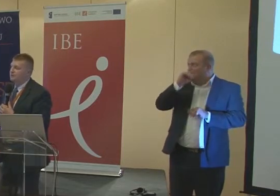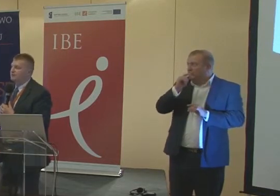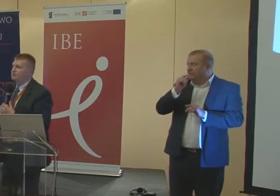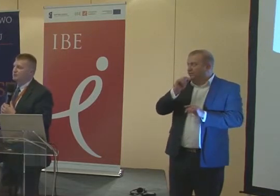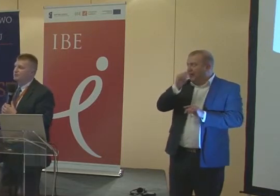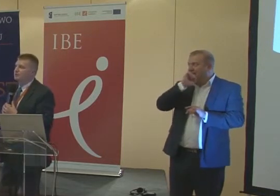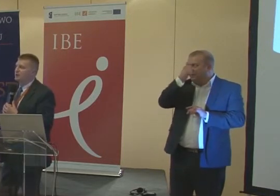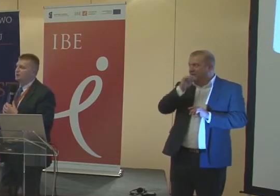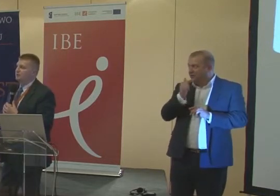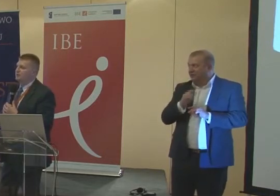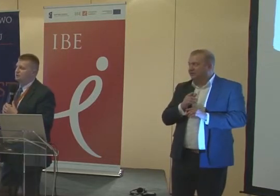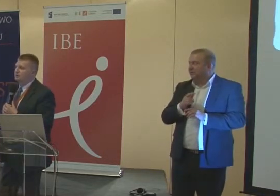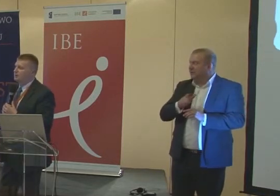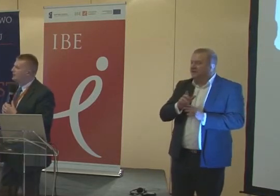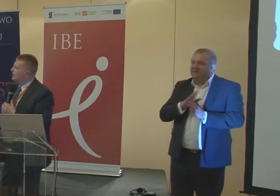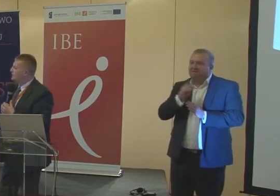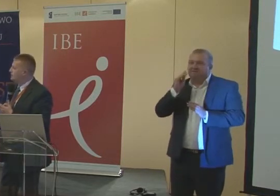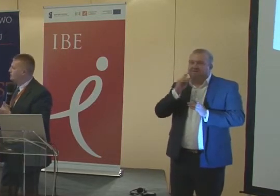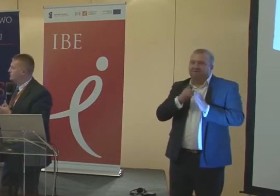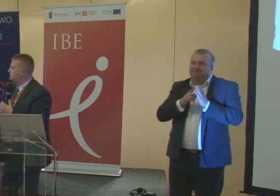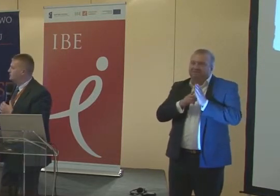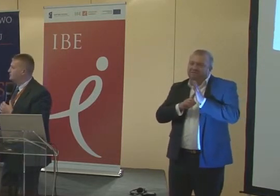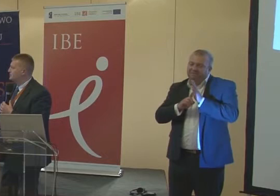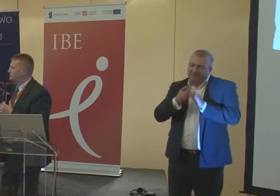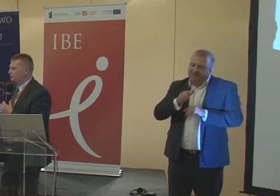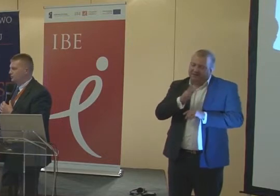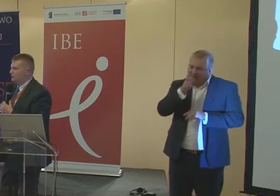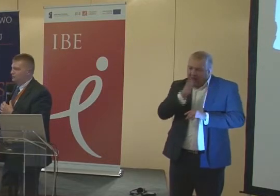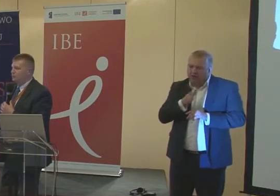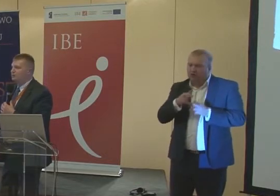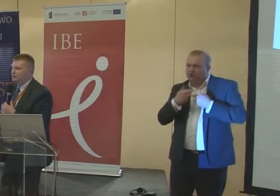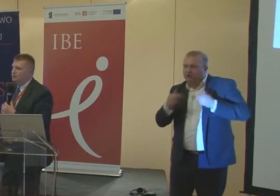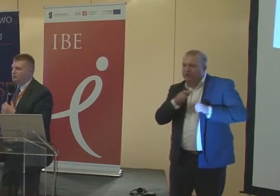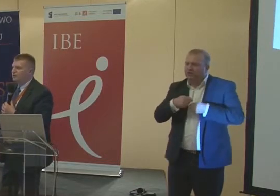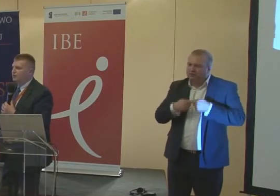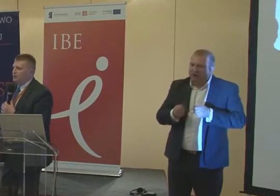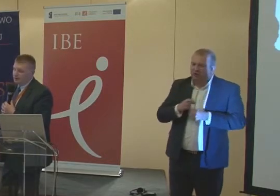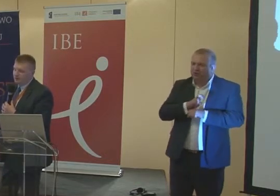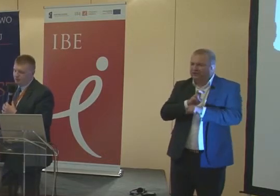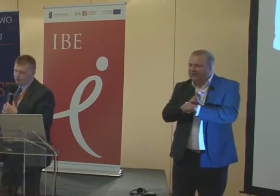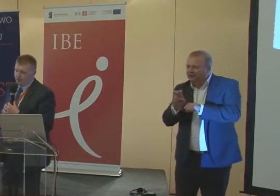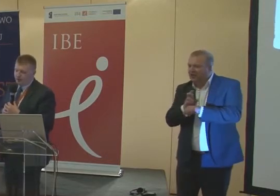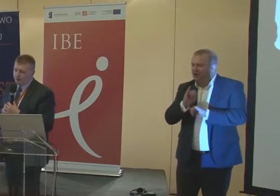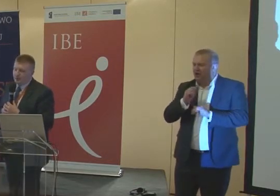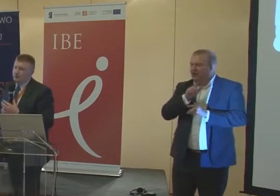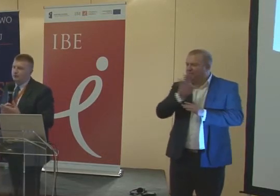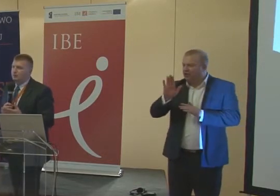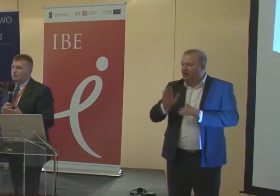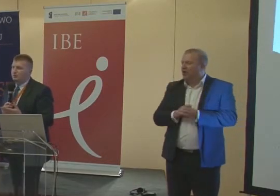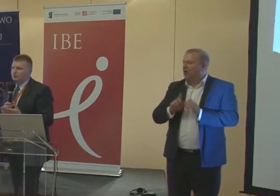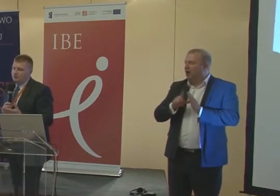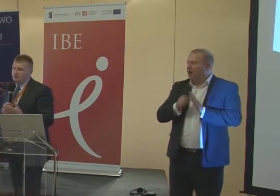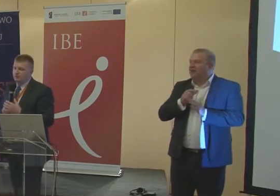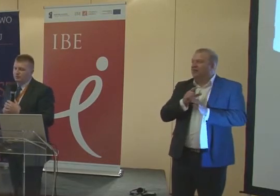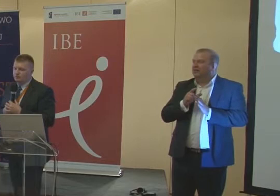z wykształconą kadrą i z różnorodnością sprzętu technicznego, jaki oni posiadają. Natomiast